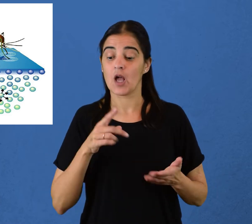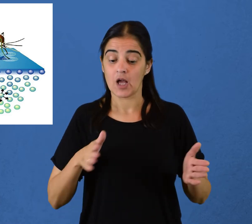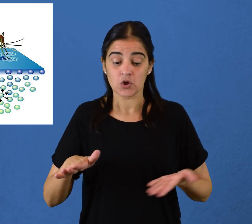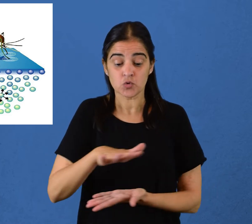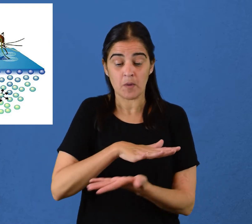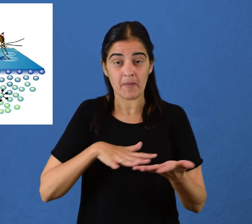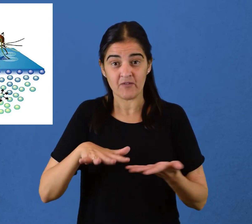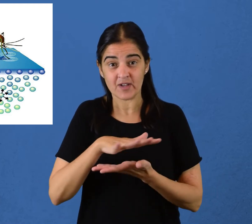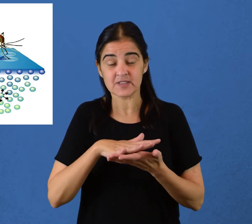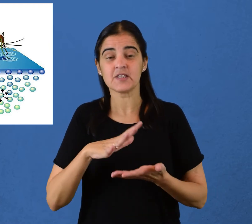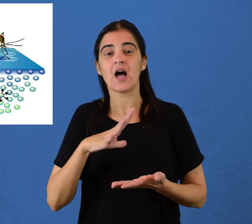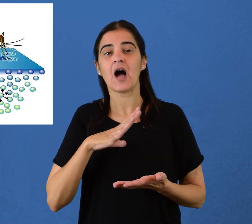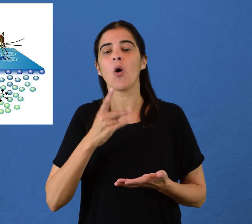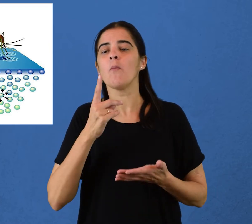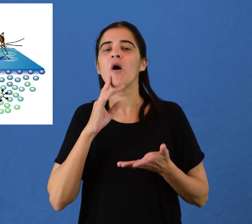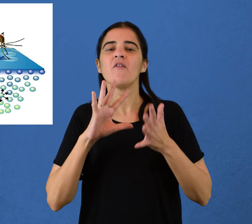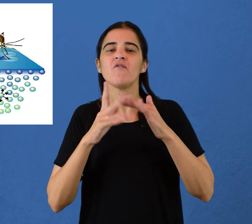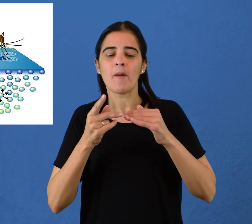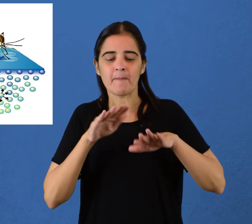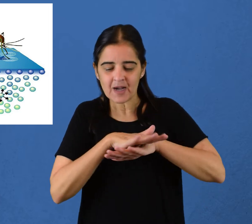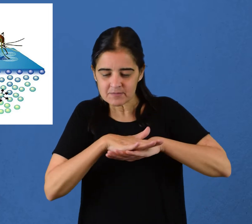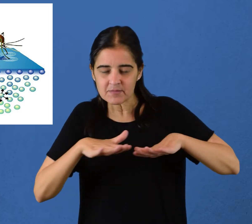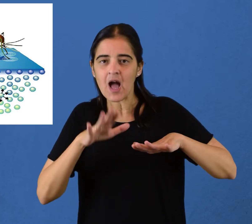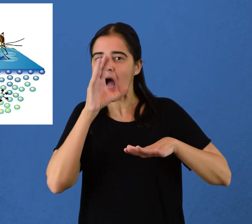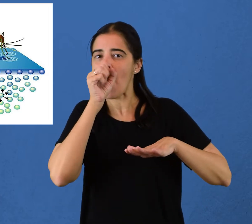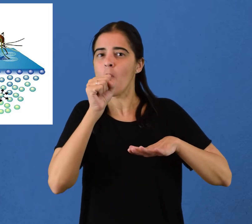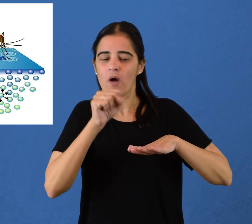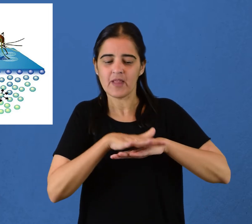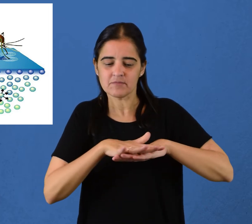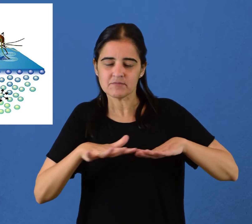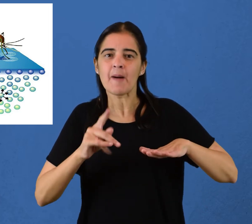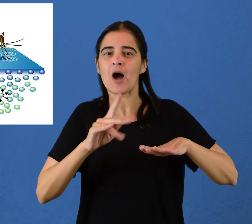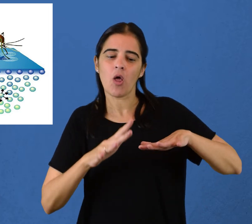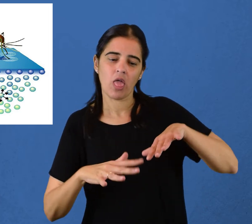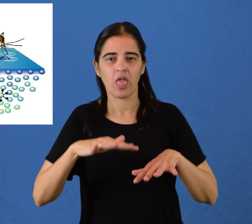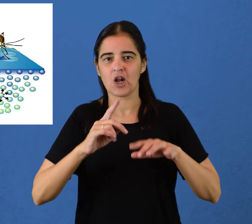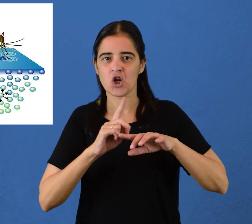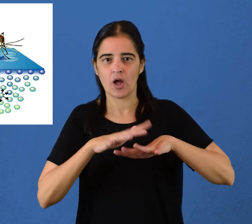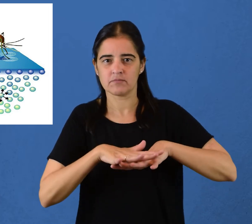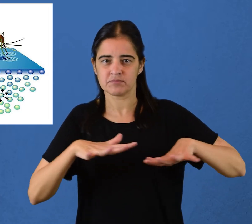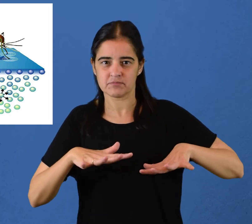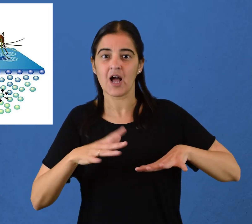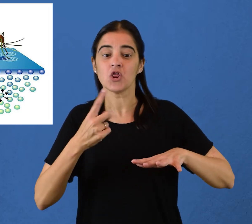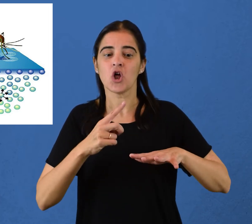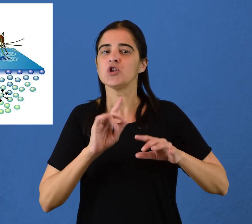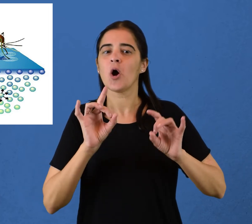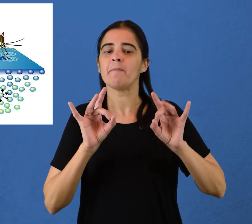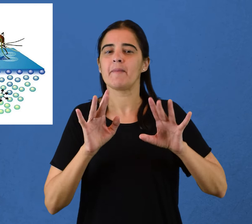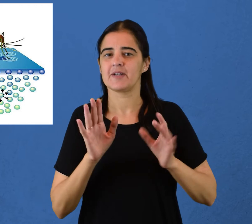La superficie se comporta como una película que ofrece resistencia a su deformación y por tanto a romperse.